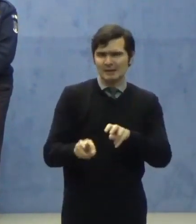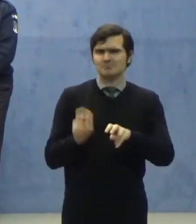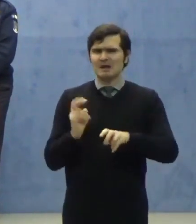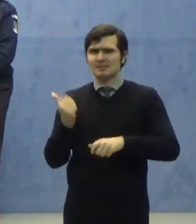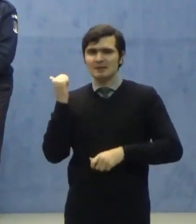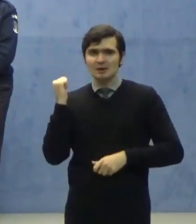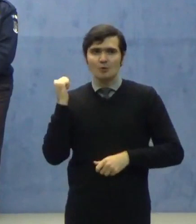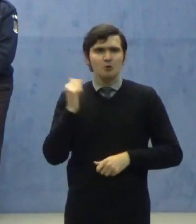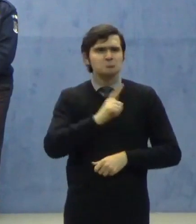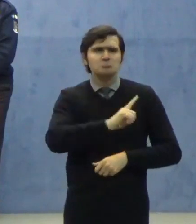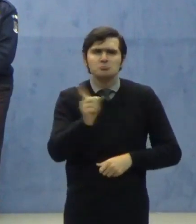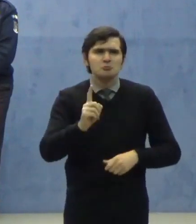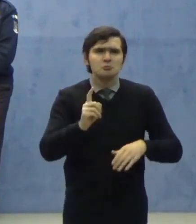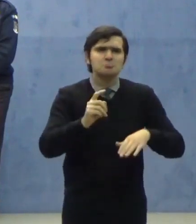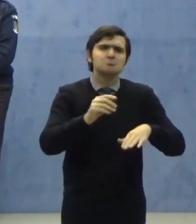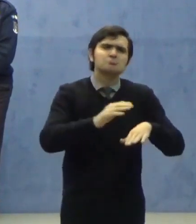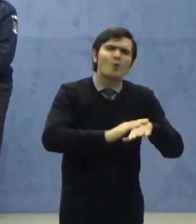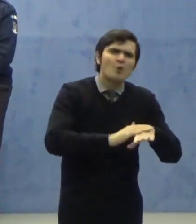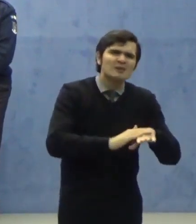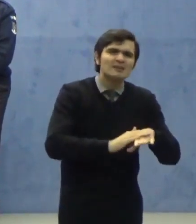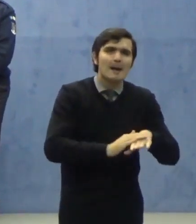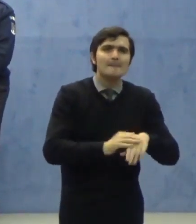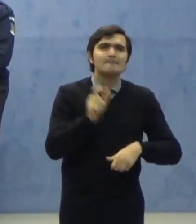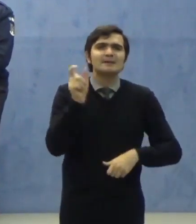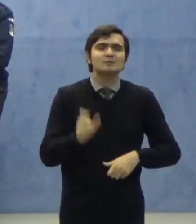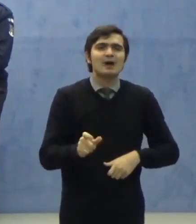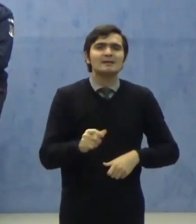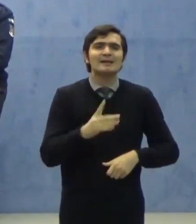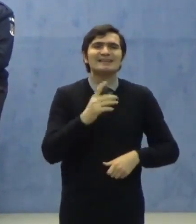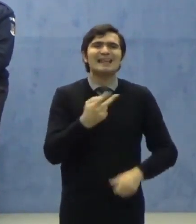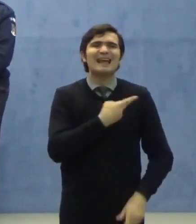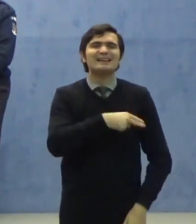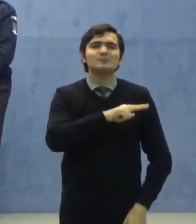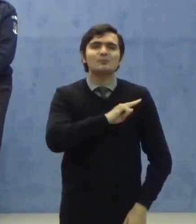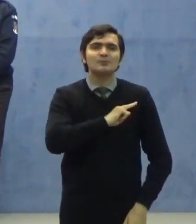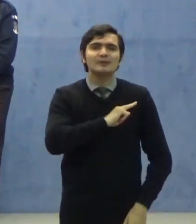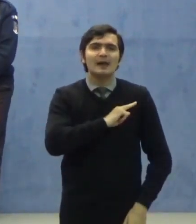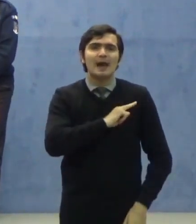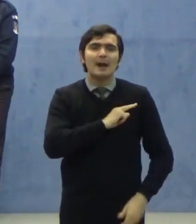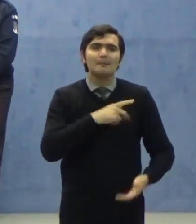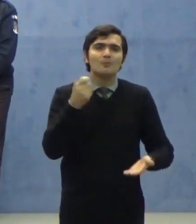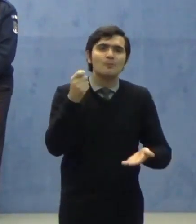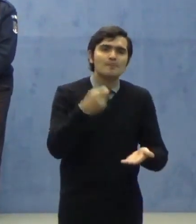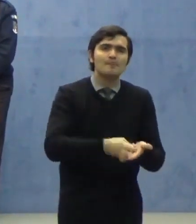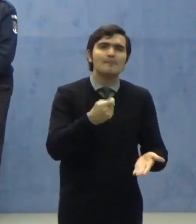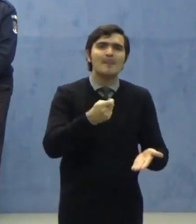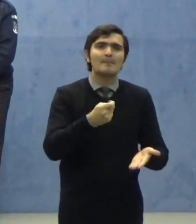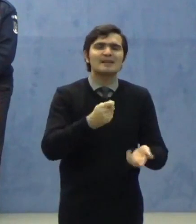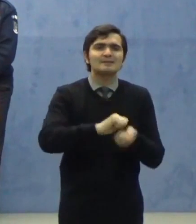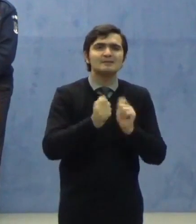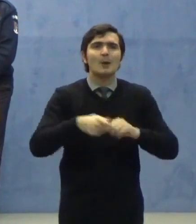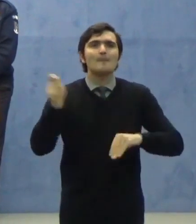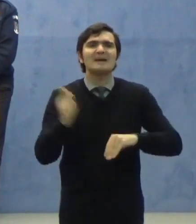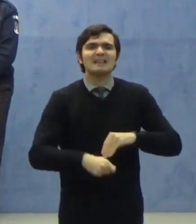exonerează persoanele de răspunderea contravențională sau penală.